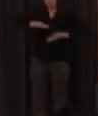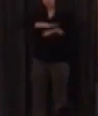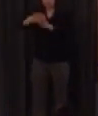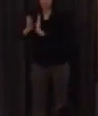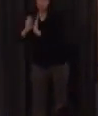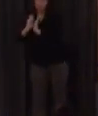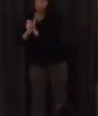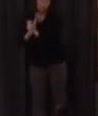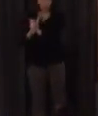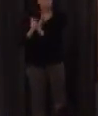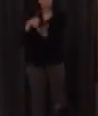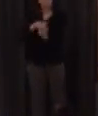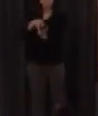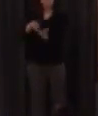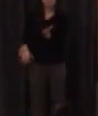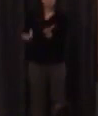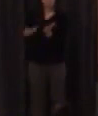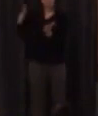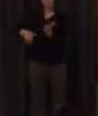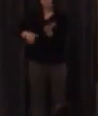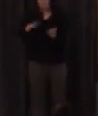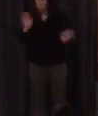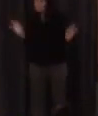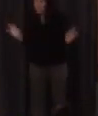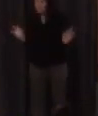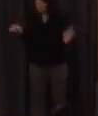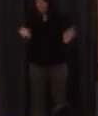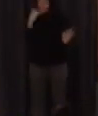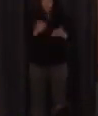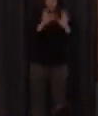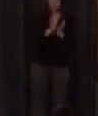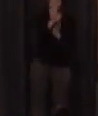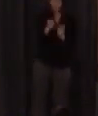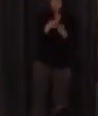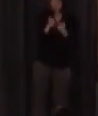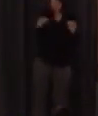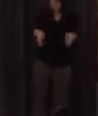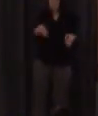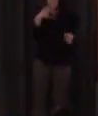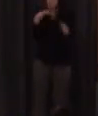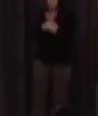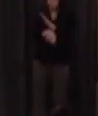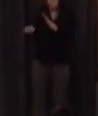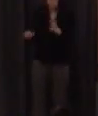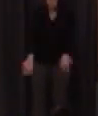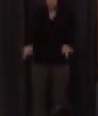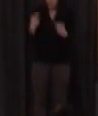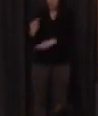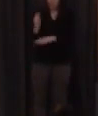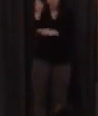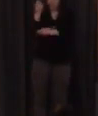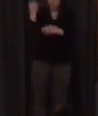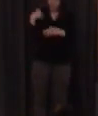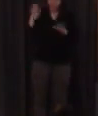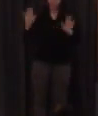resulta que no tiene tanta destreza y no pasa nada es competente porque tiene esa competencia y llegado lo único la